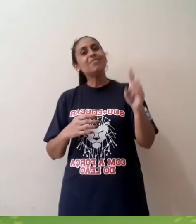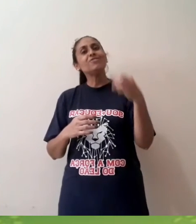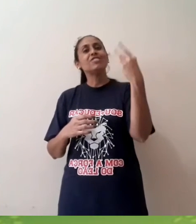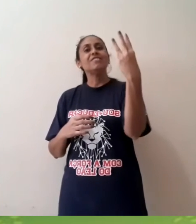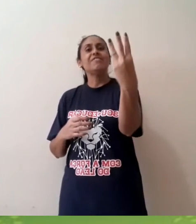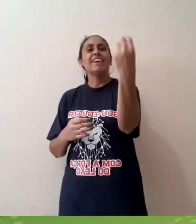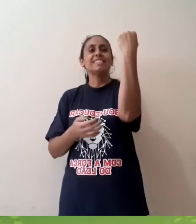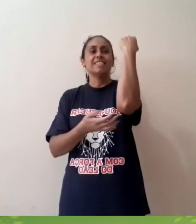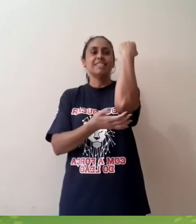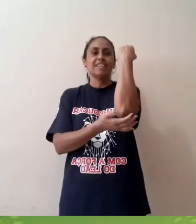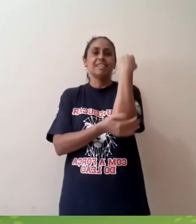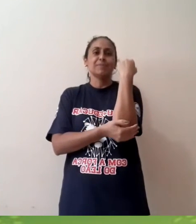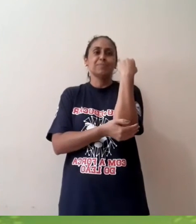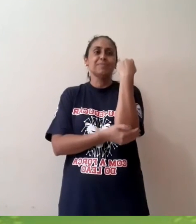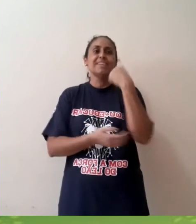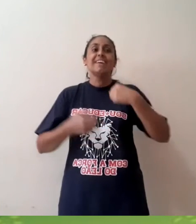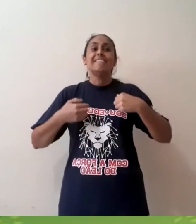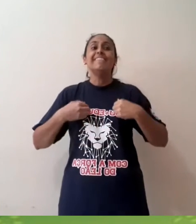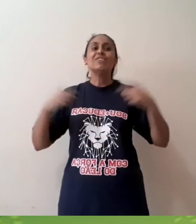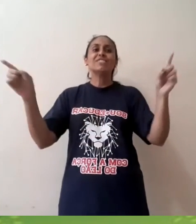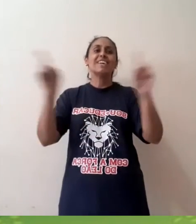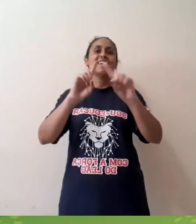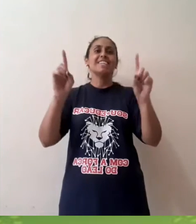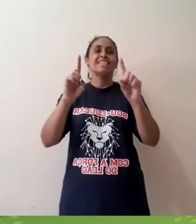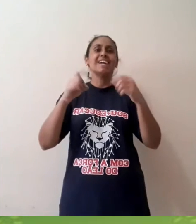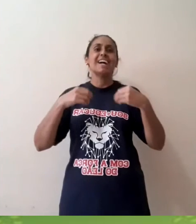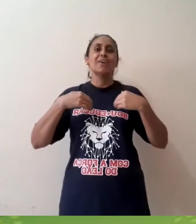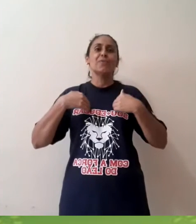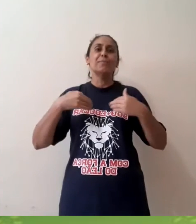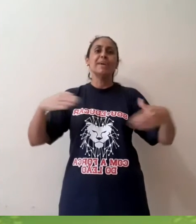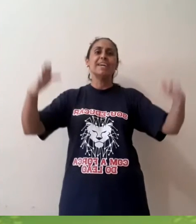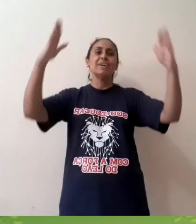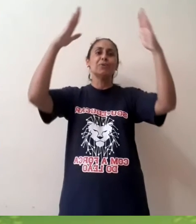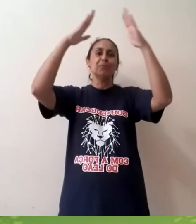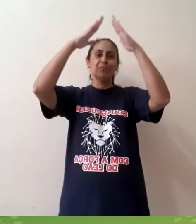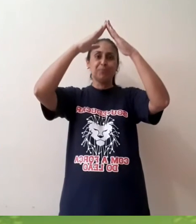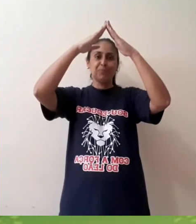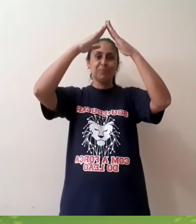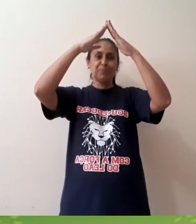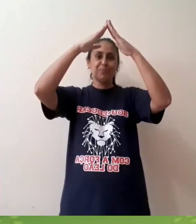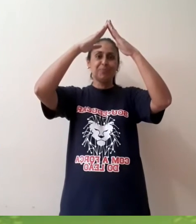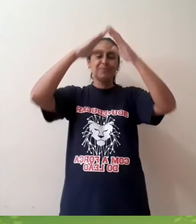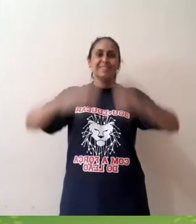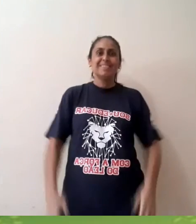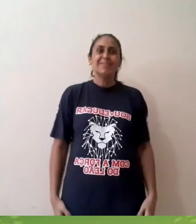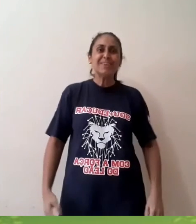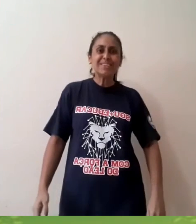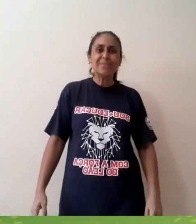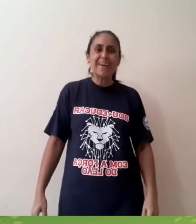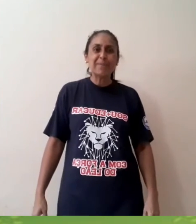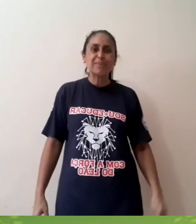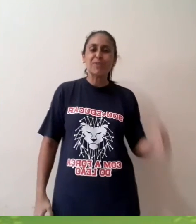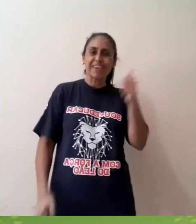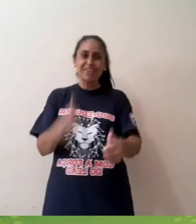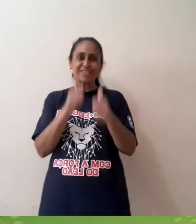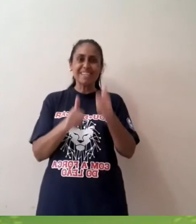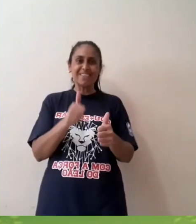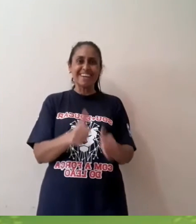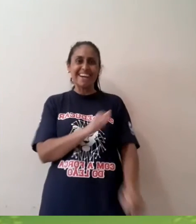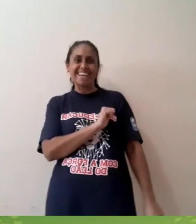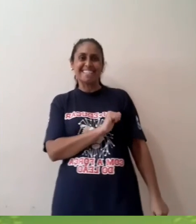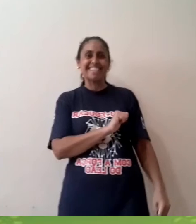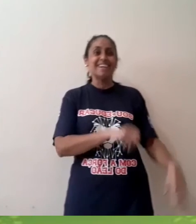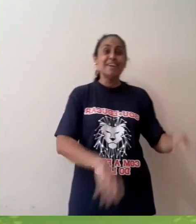não tivesse três, não seria o meu. O Muito bem, pessoal. Quem